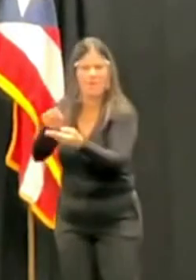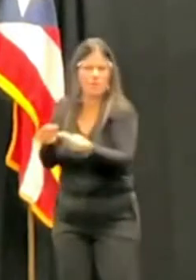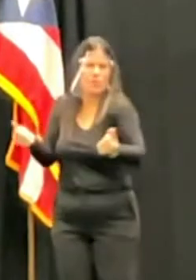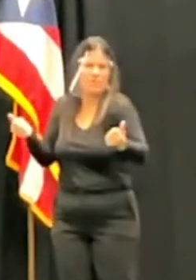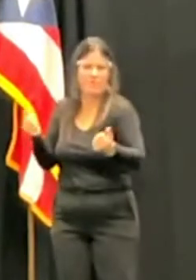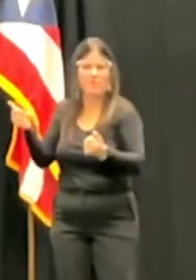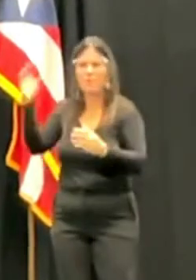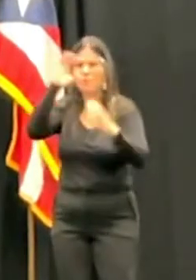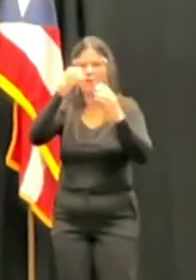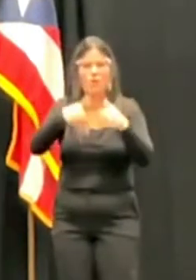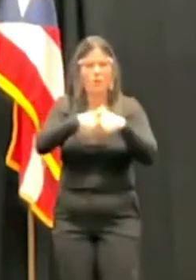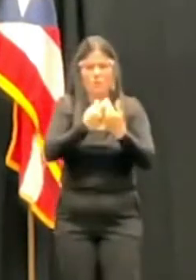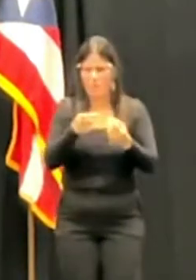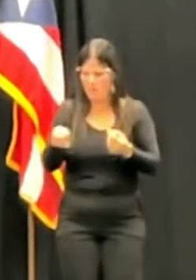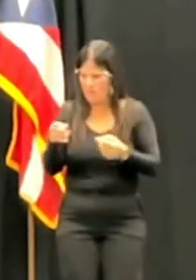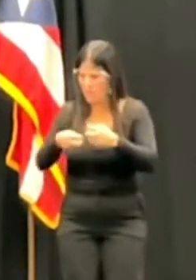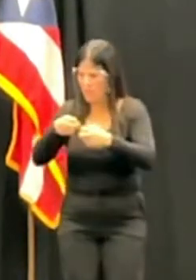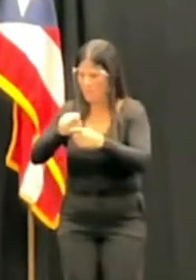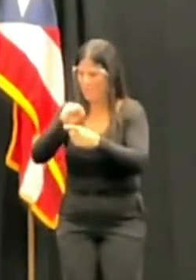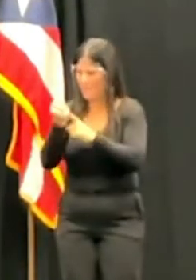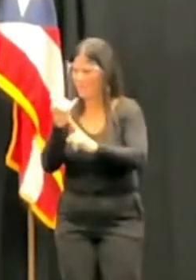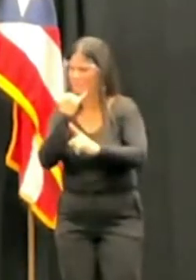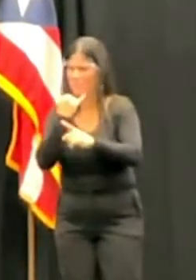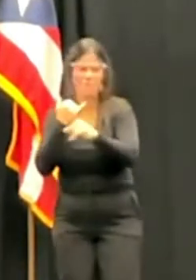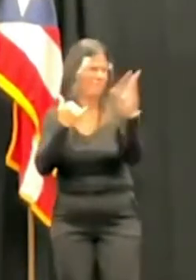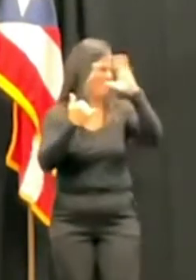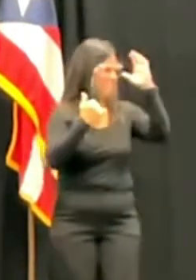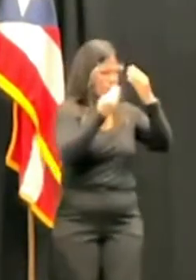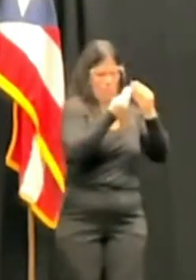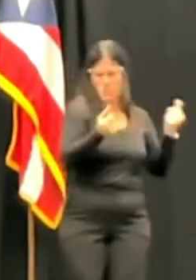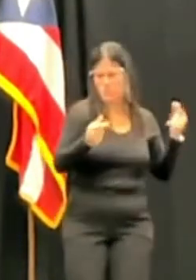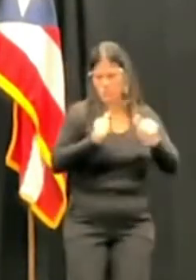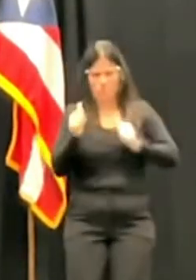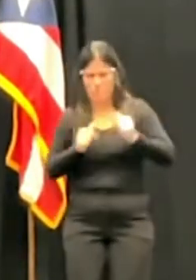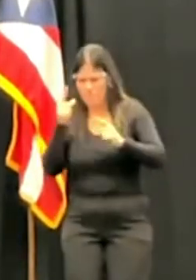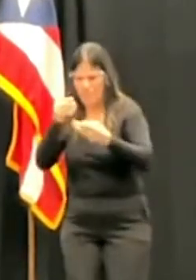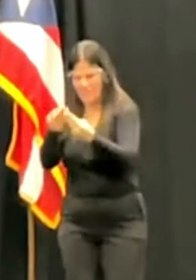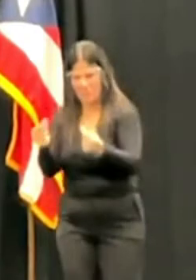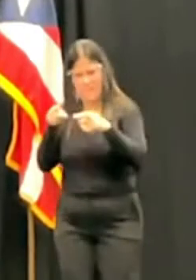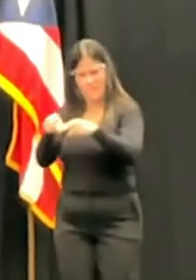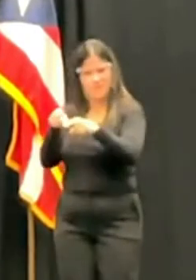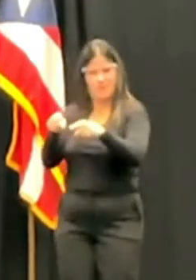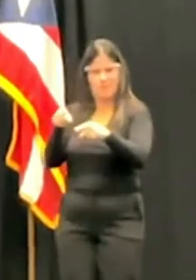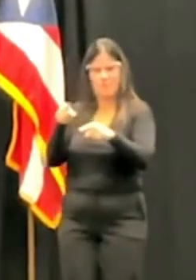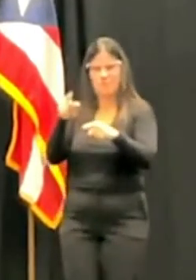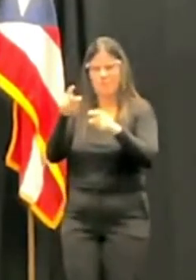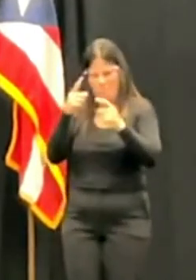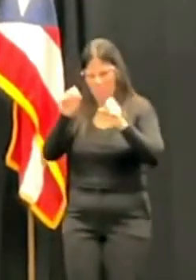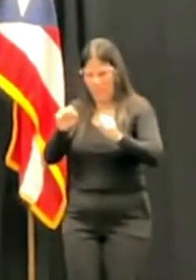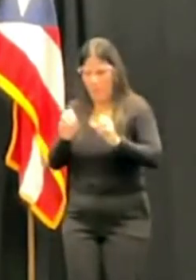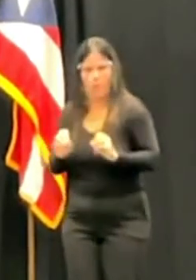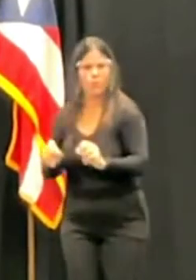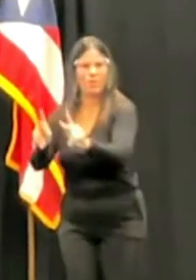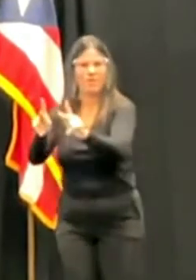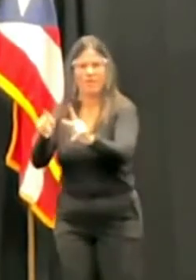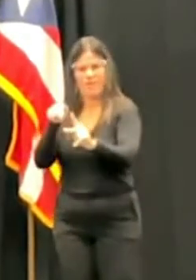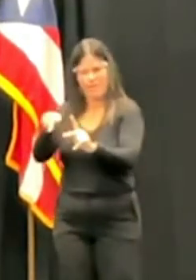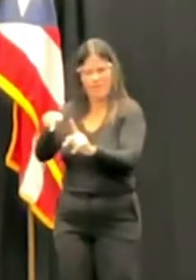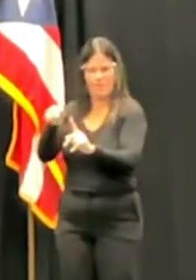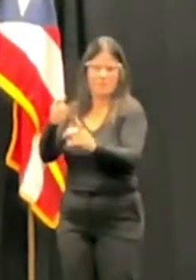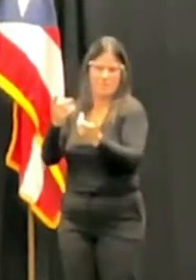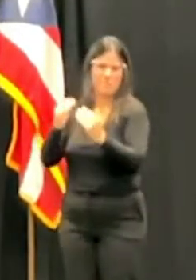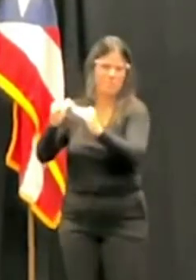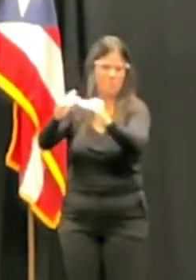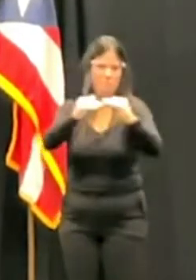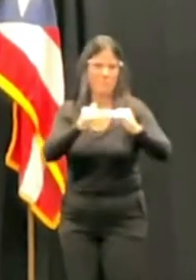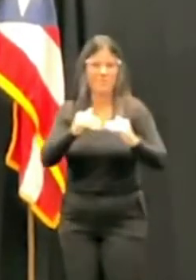perfeccionar un recurso. Yo siempre trato de darle la oportunidad a aquel que, por ejemplo, quiere ir por derecho propio y